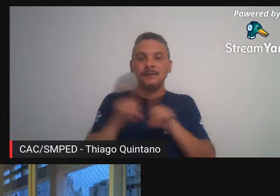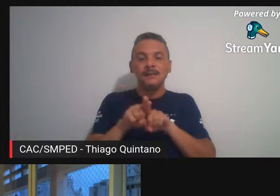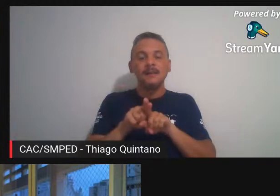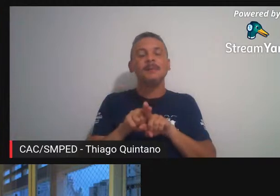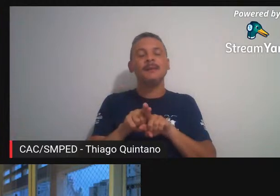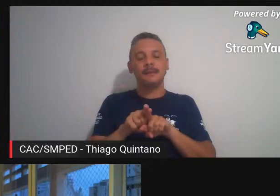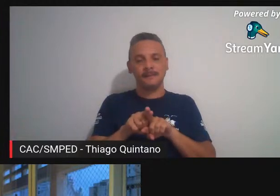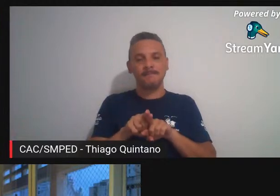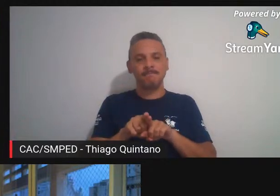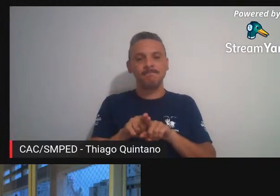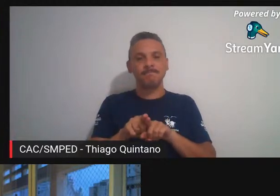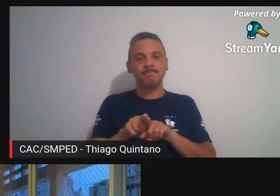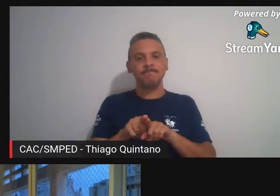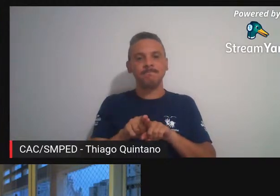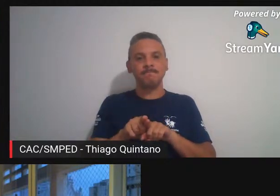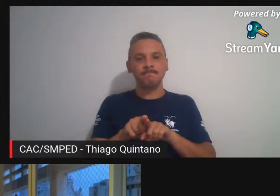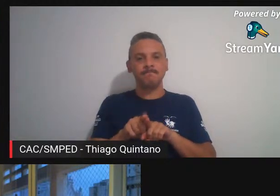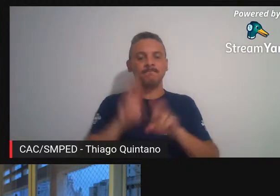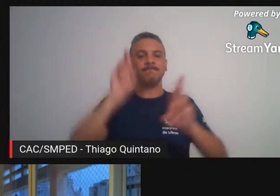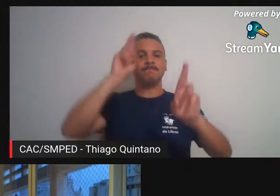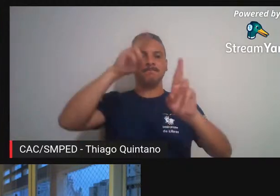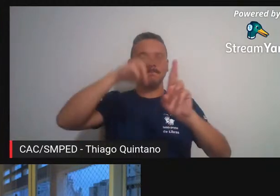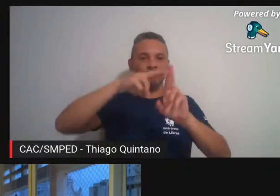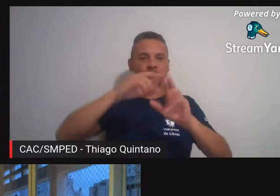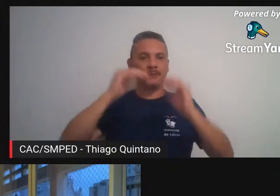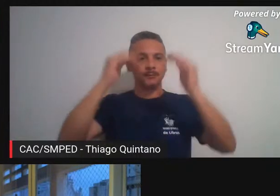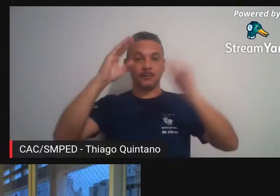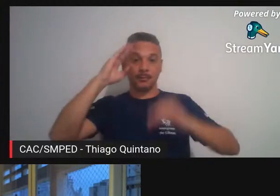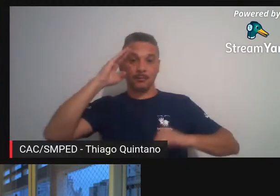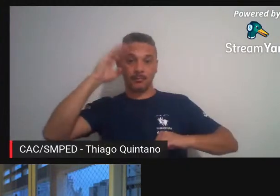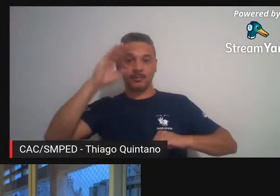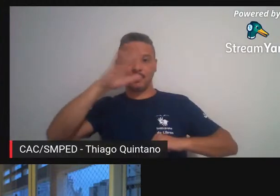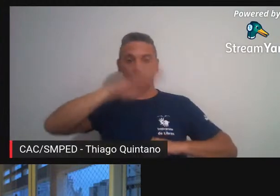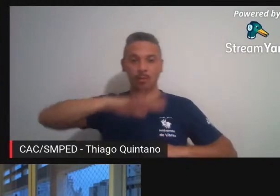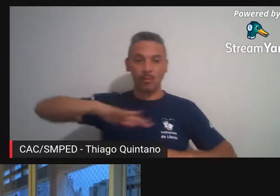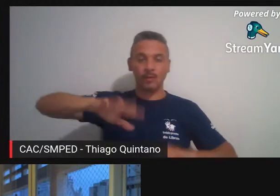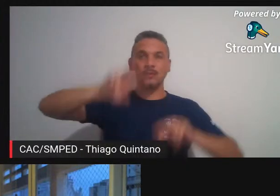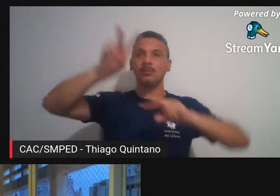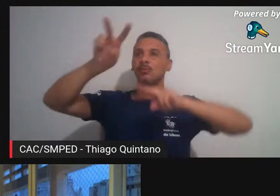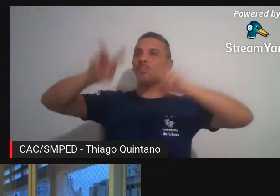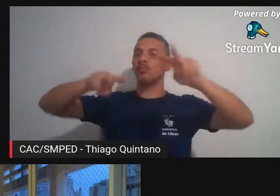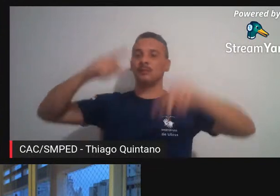referência predominante na nossa paisagem